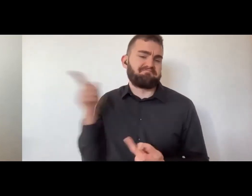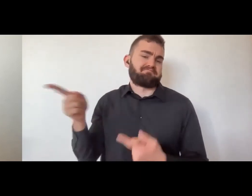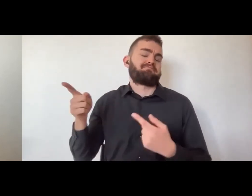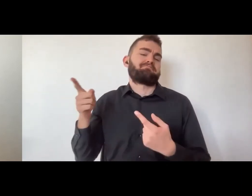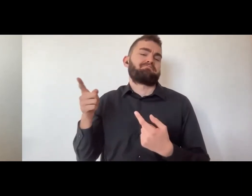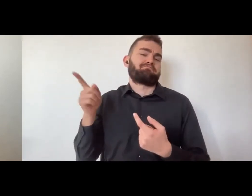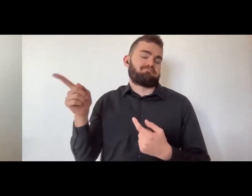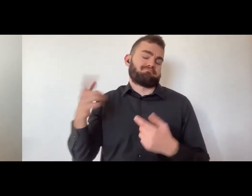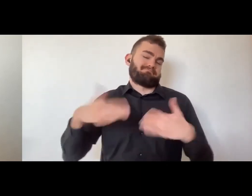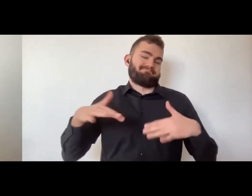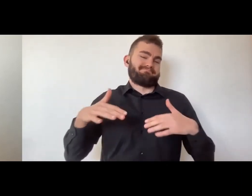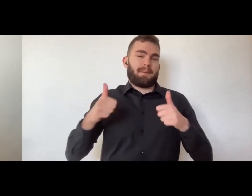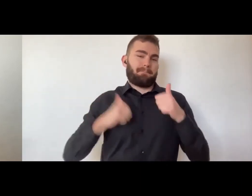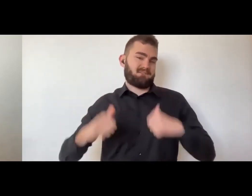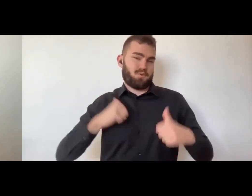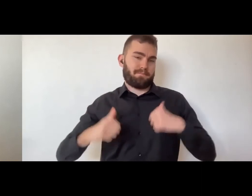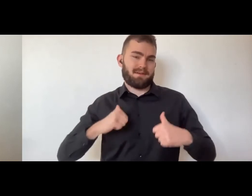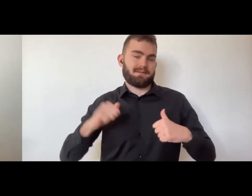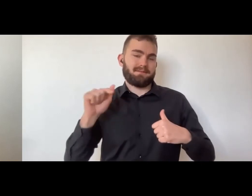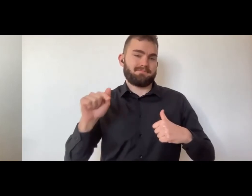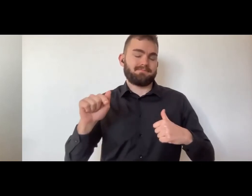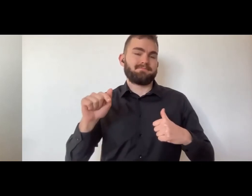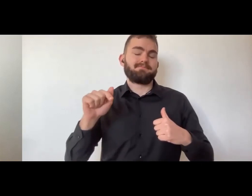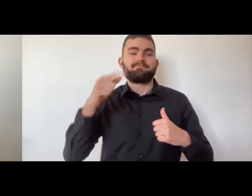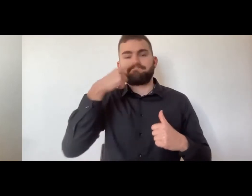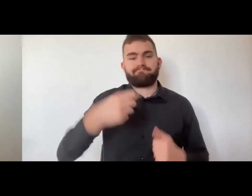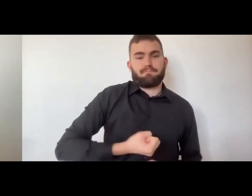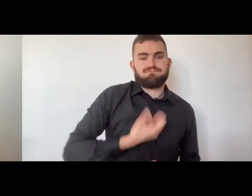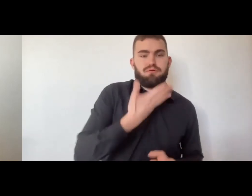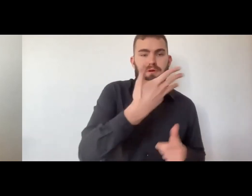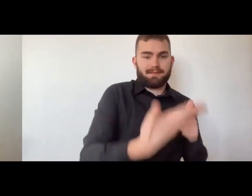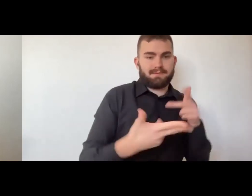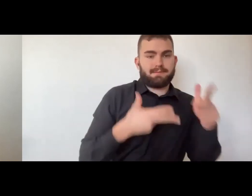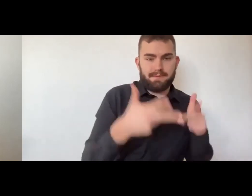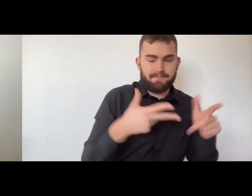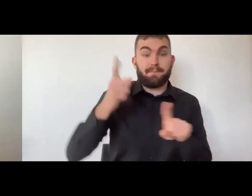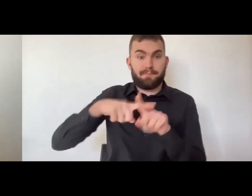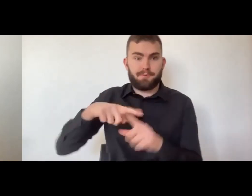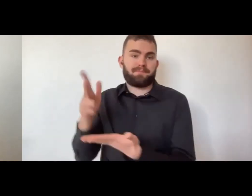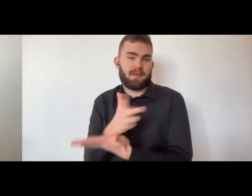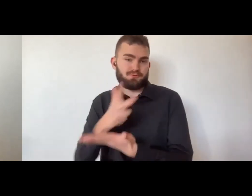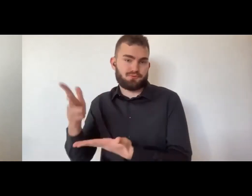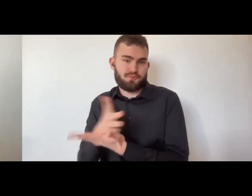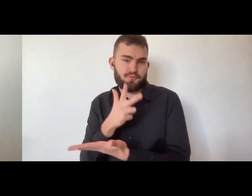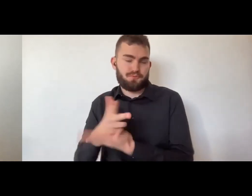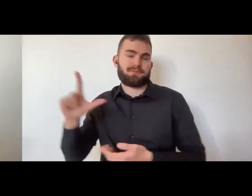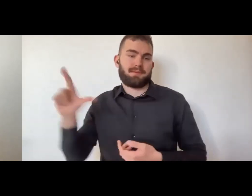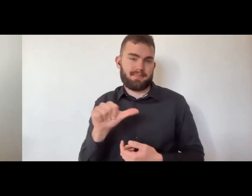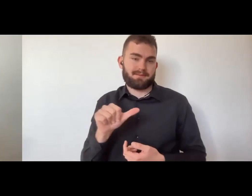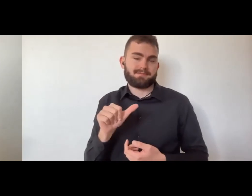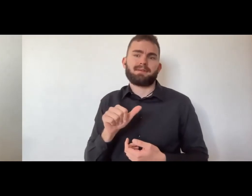o meno e quindi la vedrete, la vedrete e si racconterà. Lucia è una performer, è una poetessa,